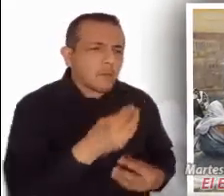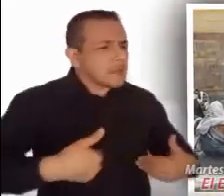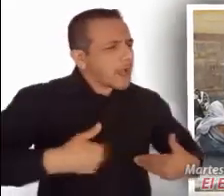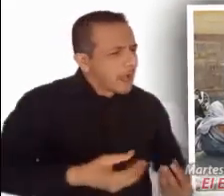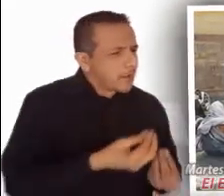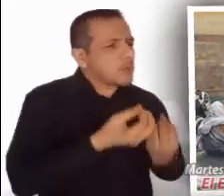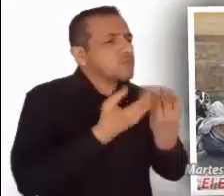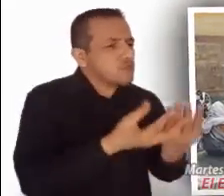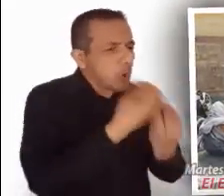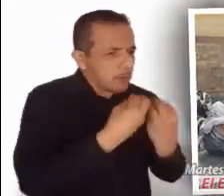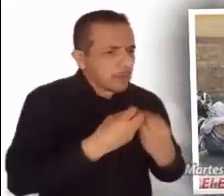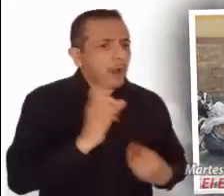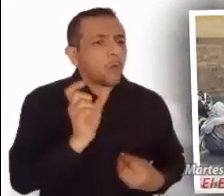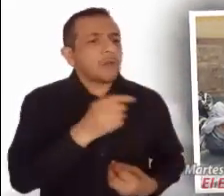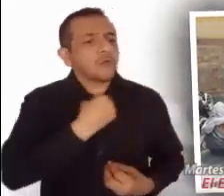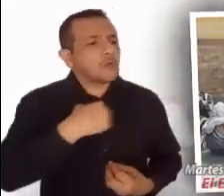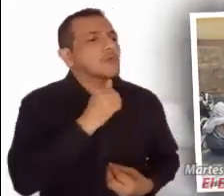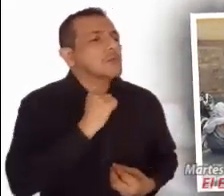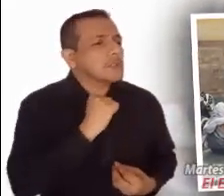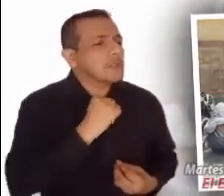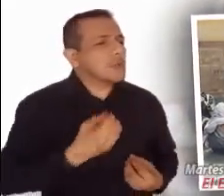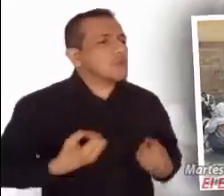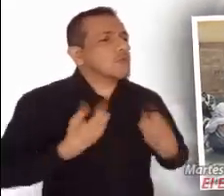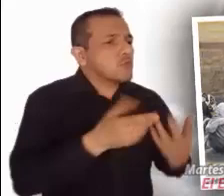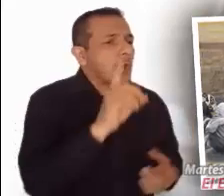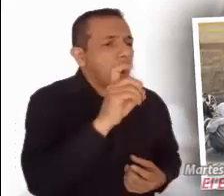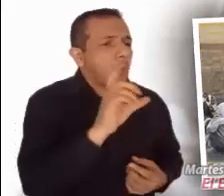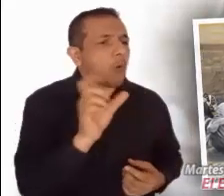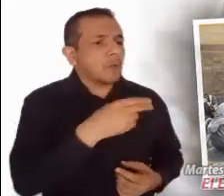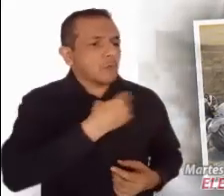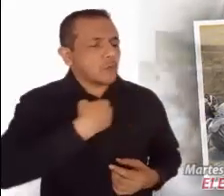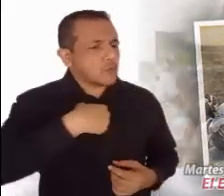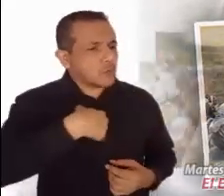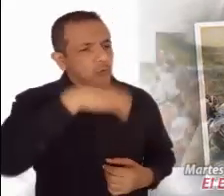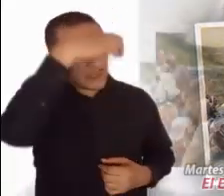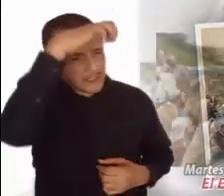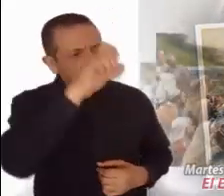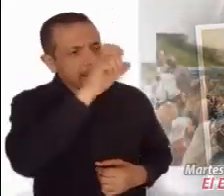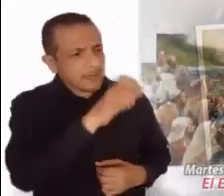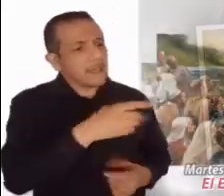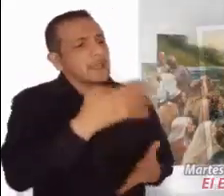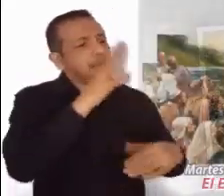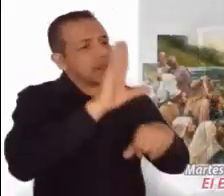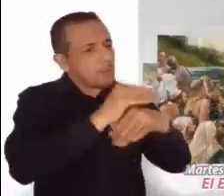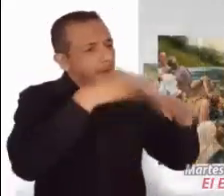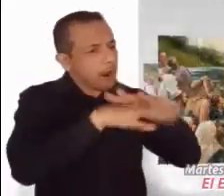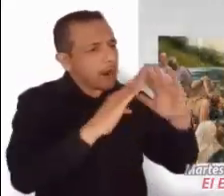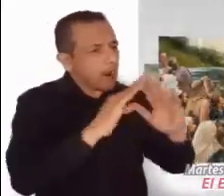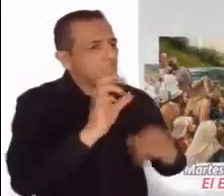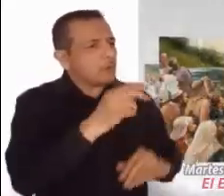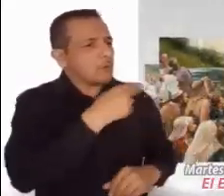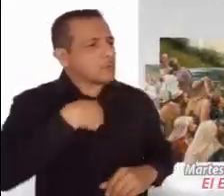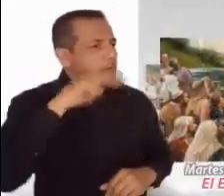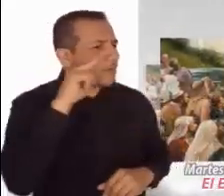te dimos de comer, sediento y te dimos de beber? ¿Cuándo te vimos de forastero y te hospedamos, o desnudo y te